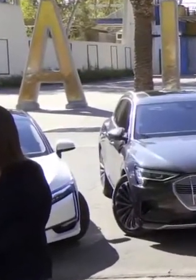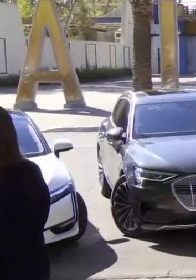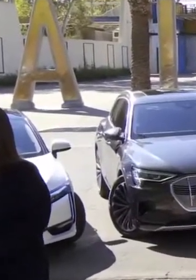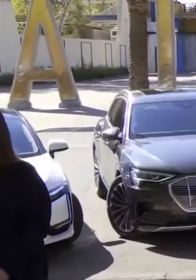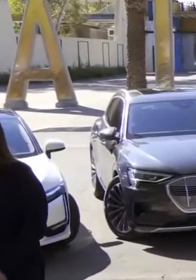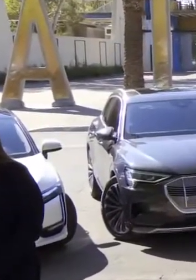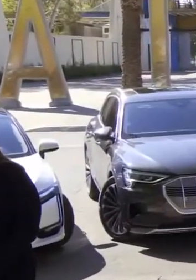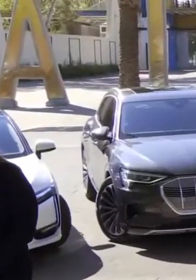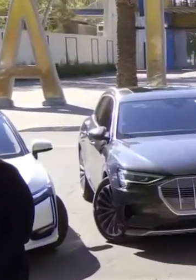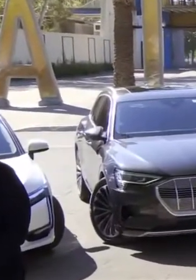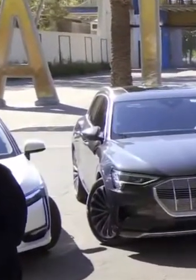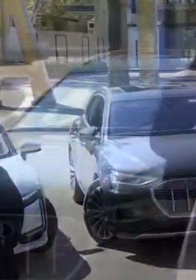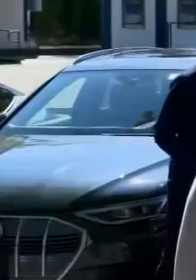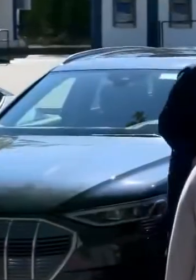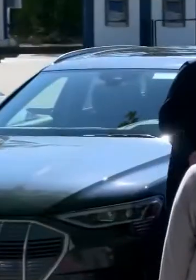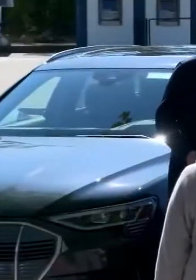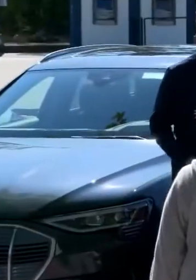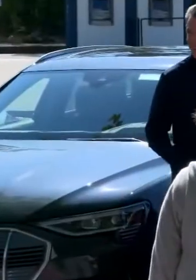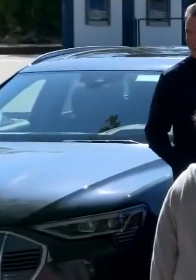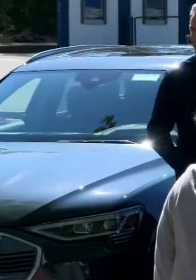Y además es rojo.